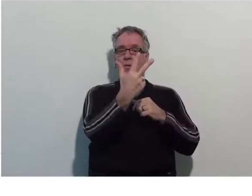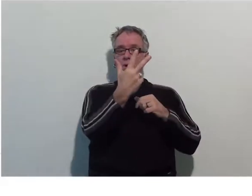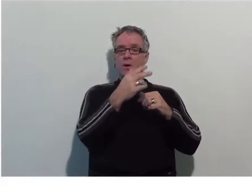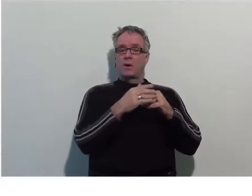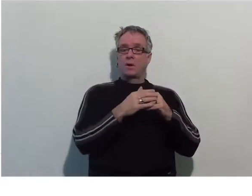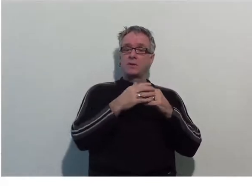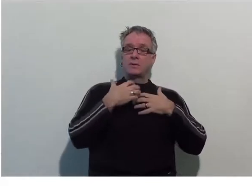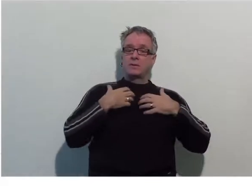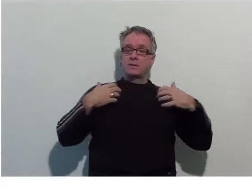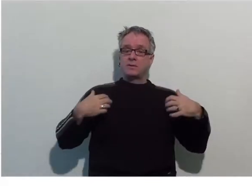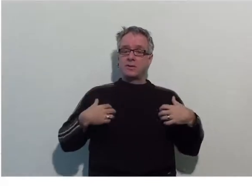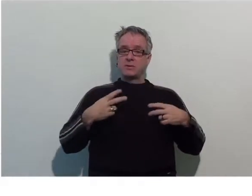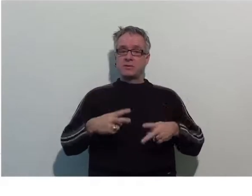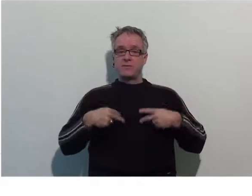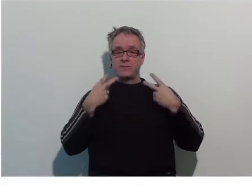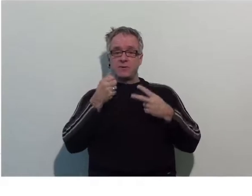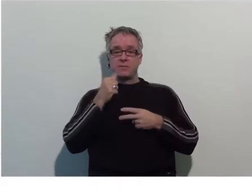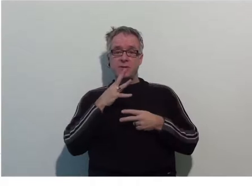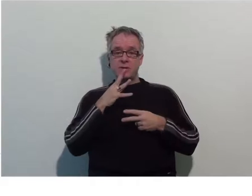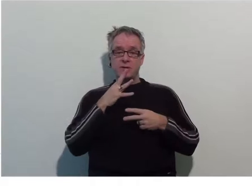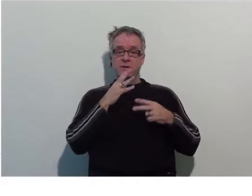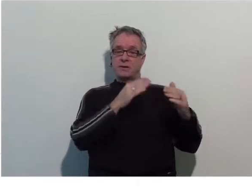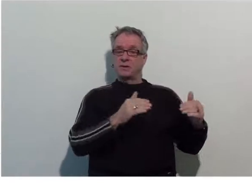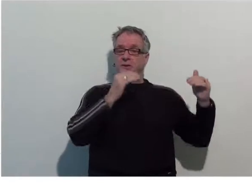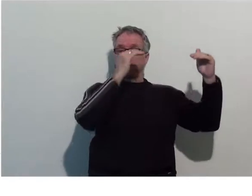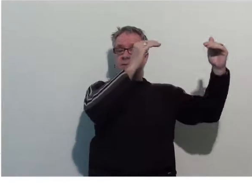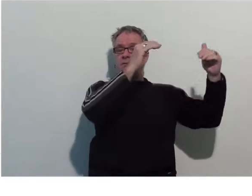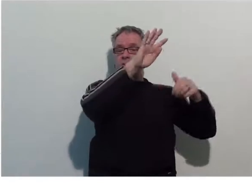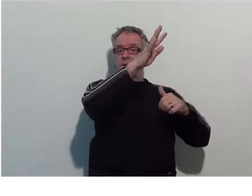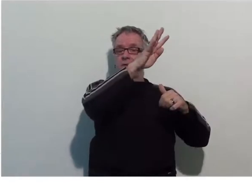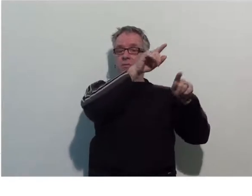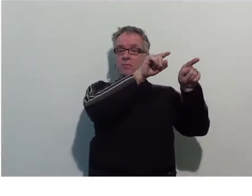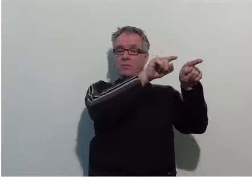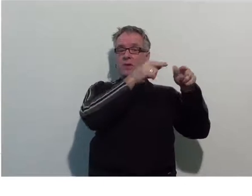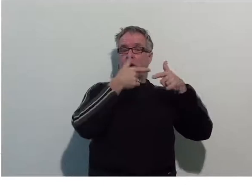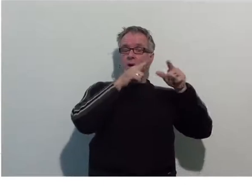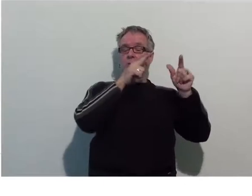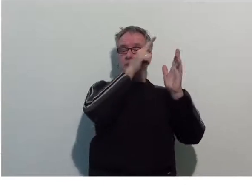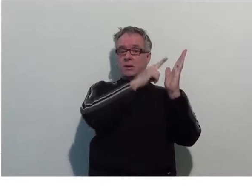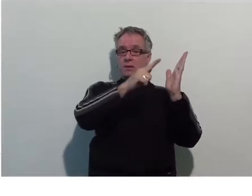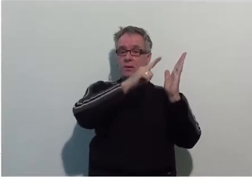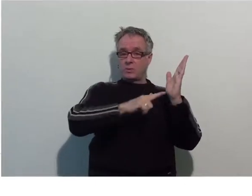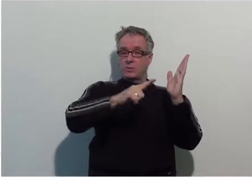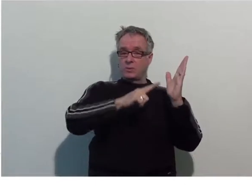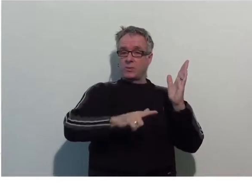Niveau 3, sciences et vies pratiques. Niveau 4, langue et littérature.